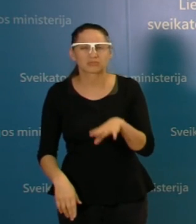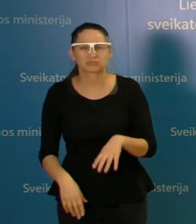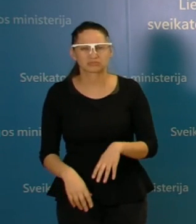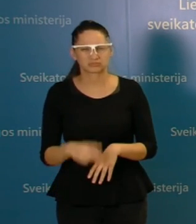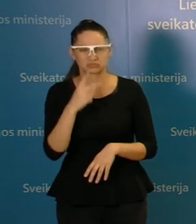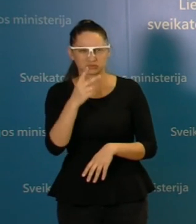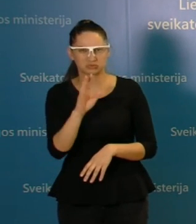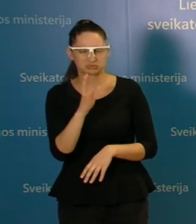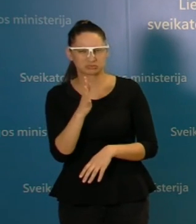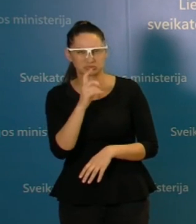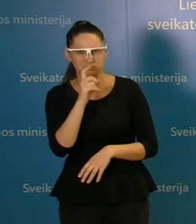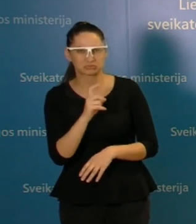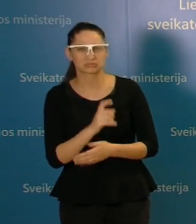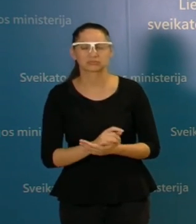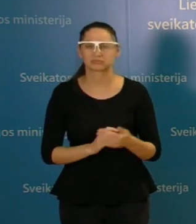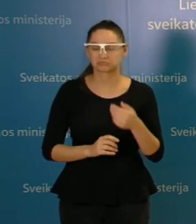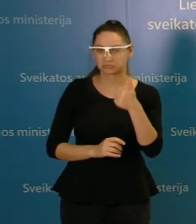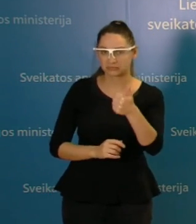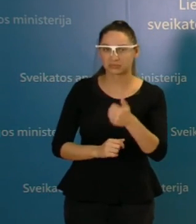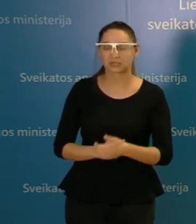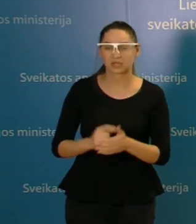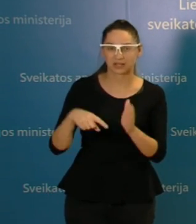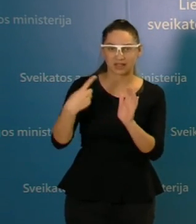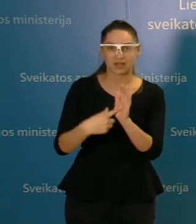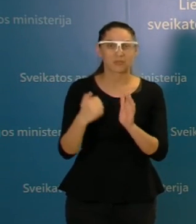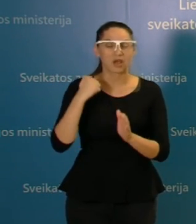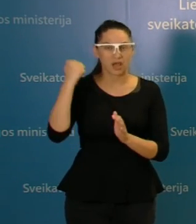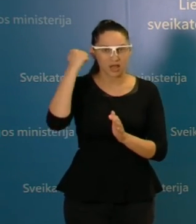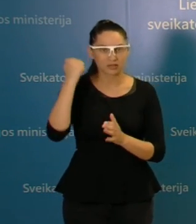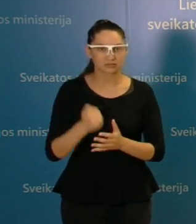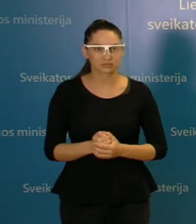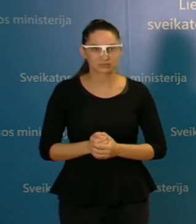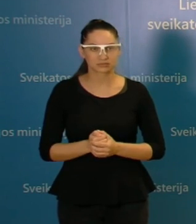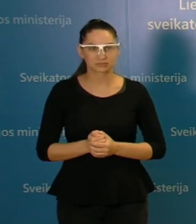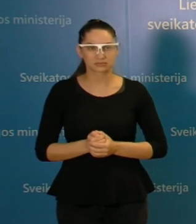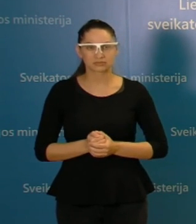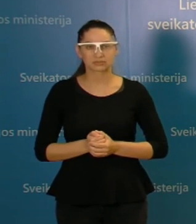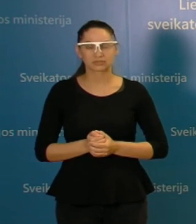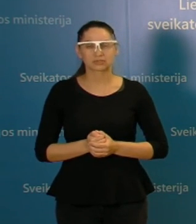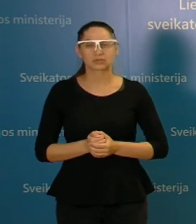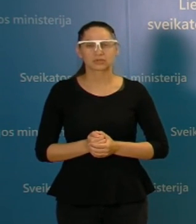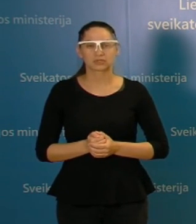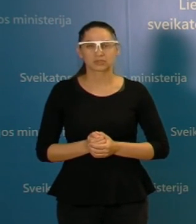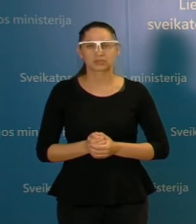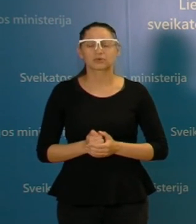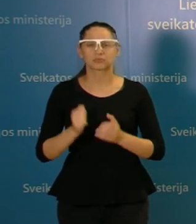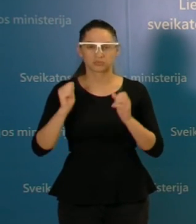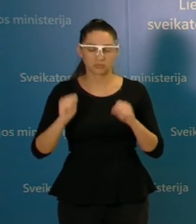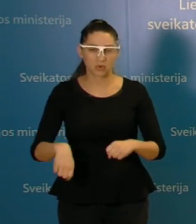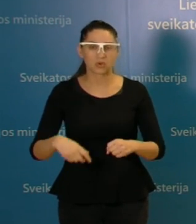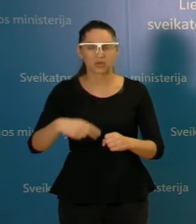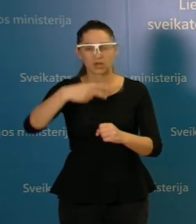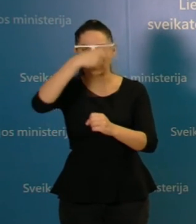dviprasmeškai. Ačiū. Gerai. Tai ačiū už klausimus. Tikrai neatmeščiau tokios galimybės, kad gali būti ir nacionalinis